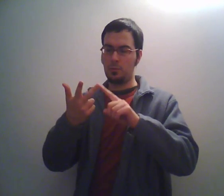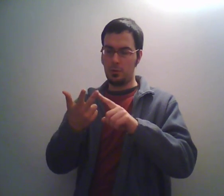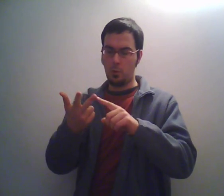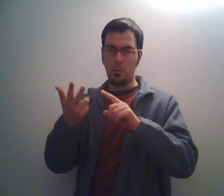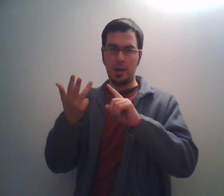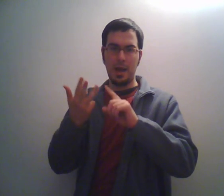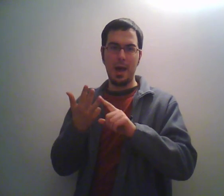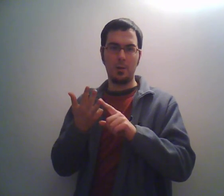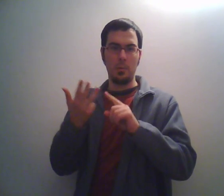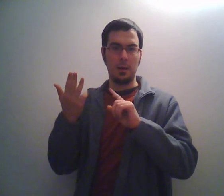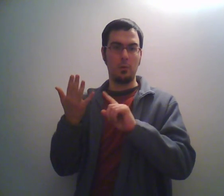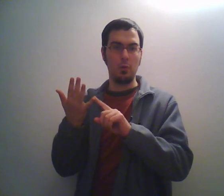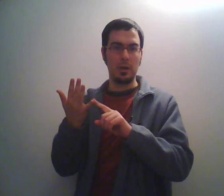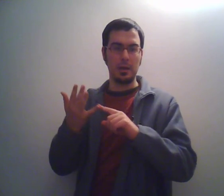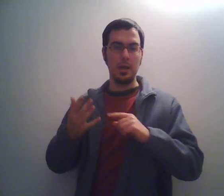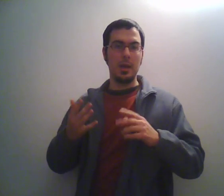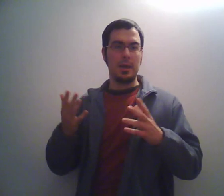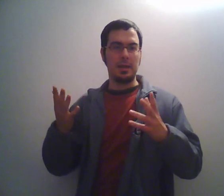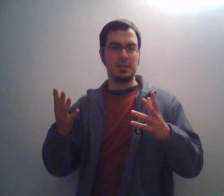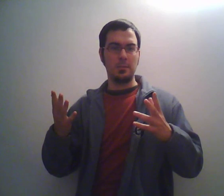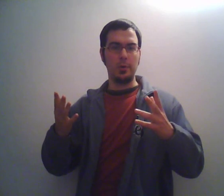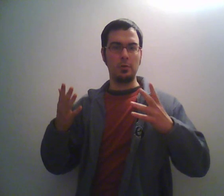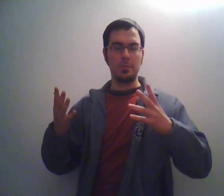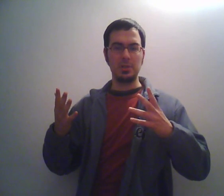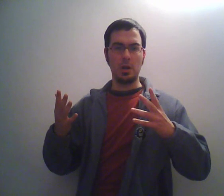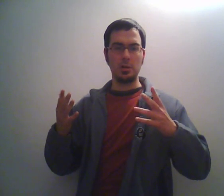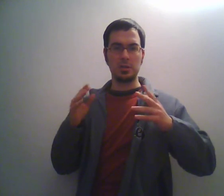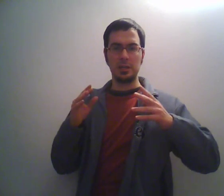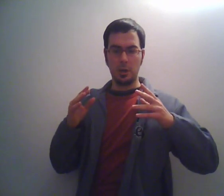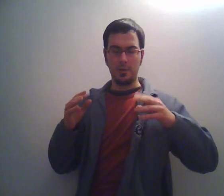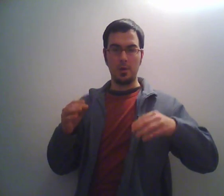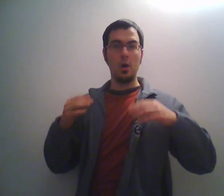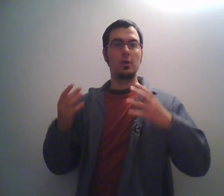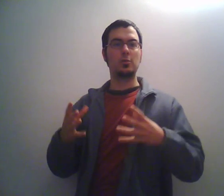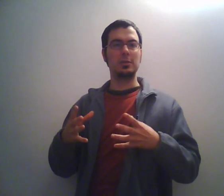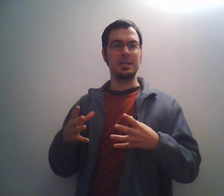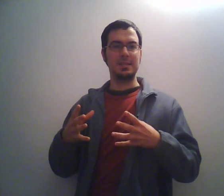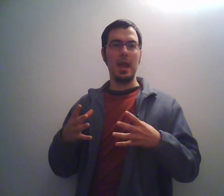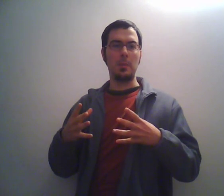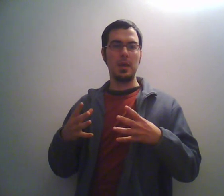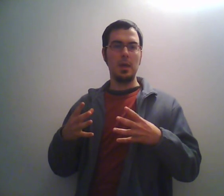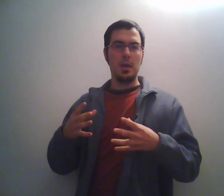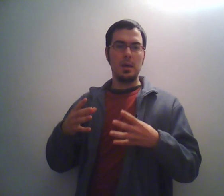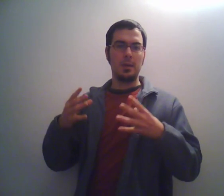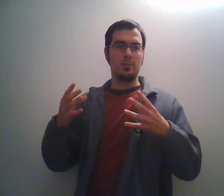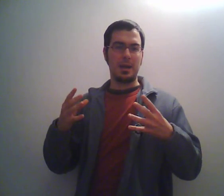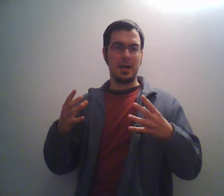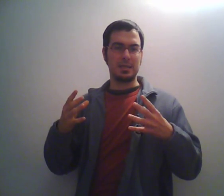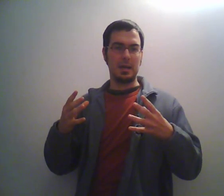Wonder Woman, Aquaman, Hulk che ad esempio in un episodio si ritrovano tutti insieme in una casa